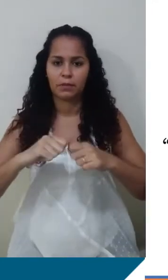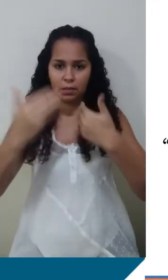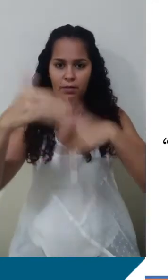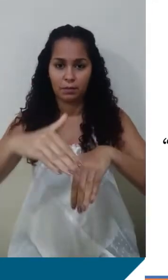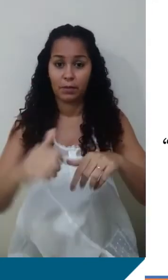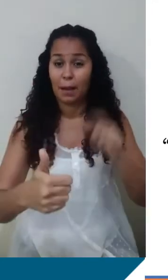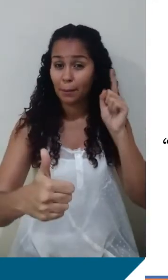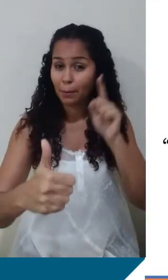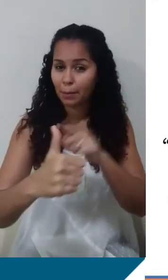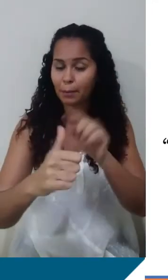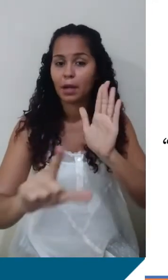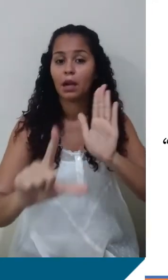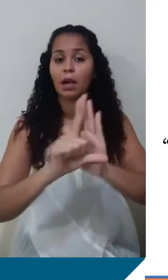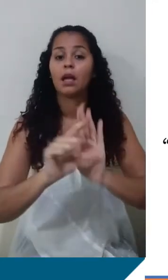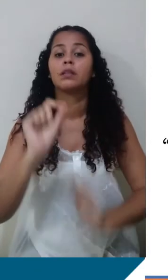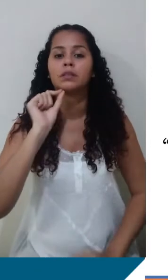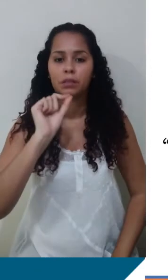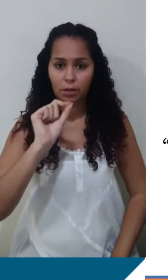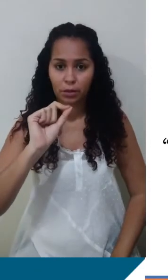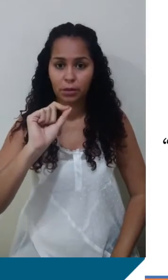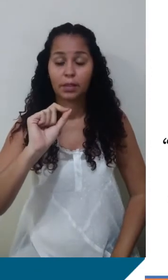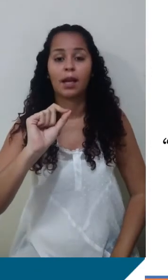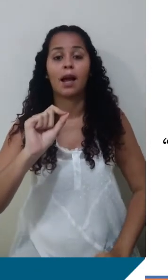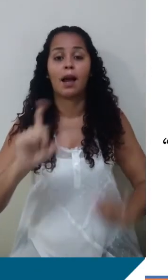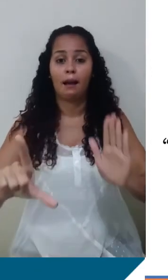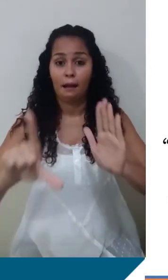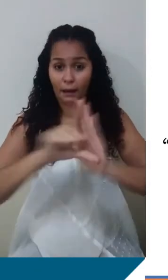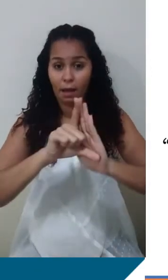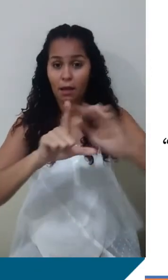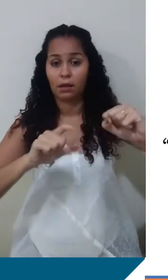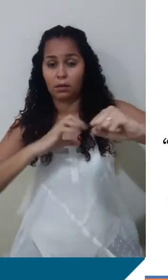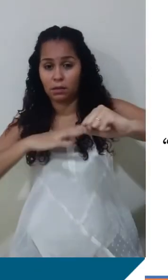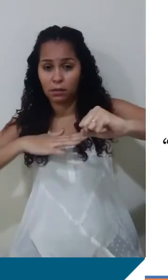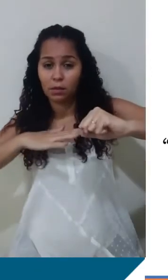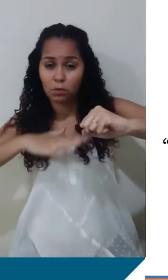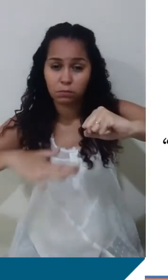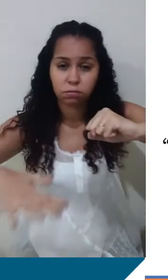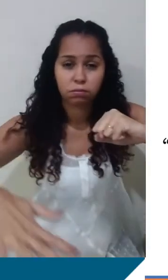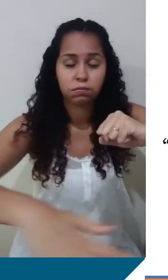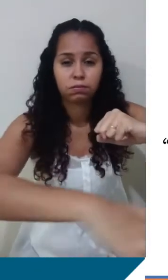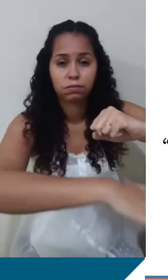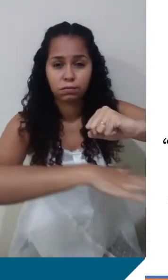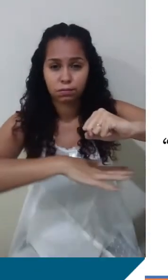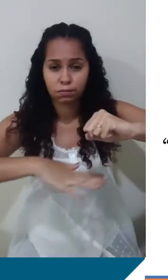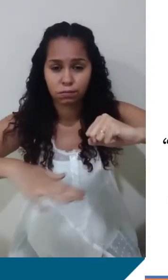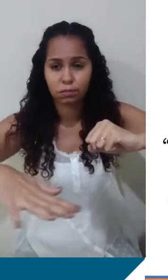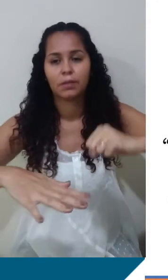órbitas. Então, os planetas descrevem órbitas elípticas em torno do Sol, estando o eixo posicionado em um dos